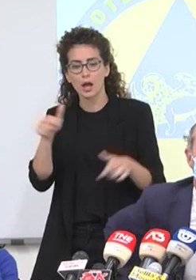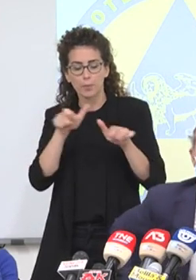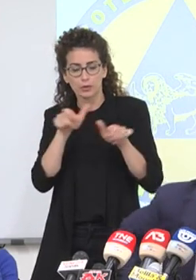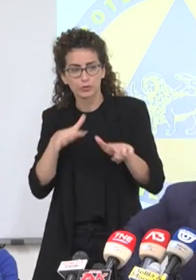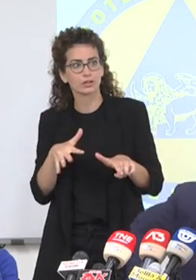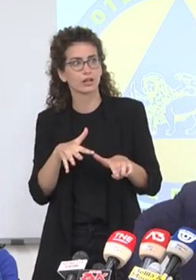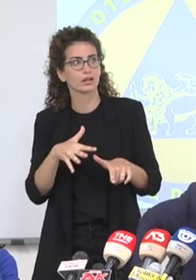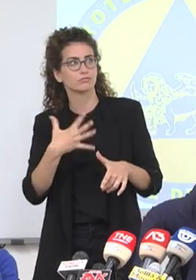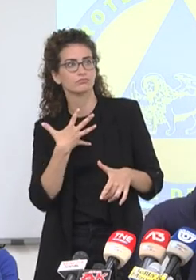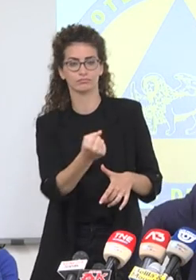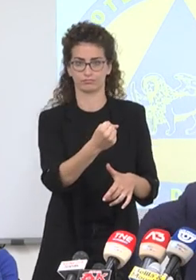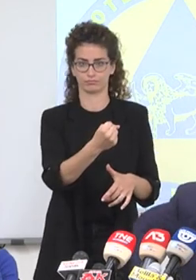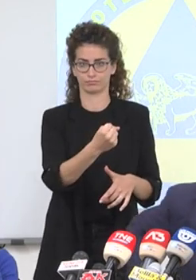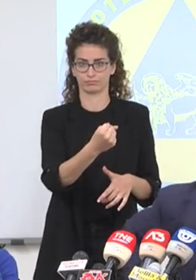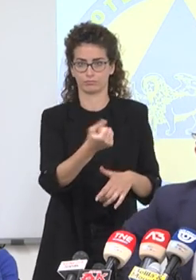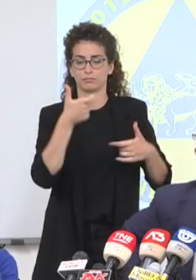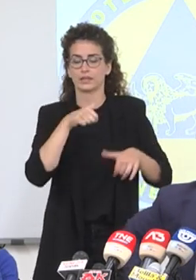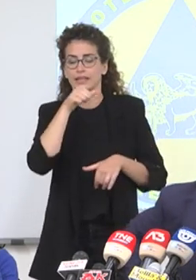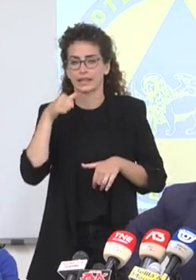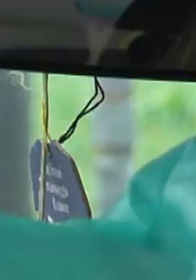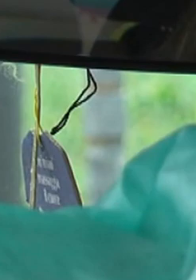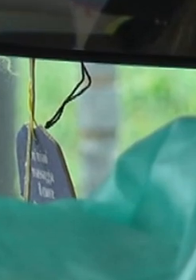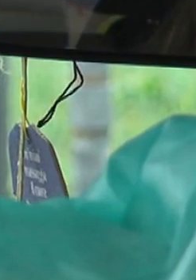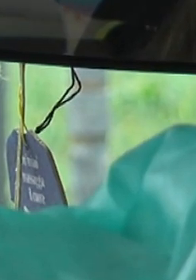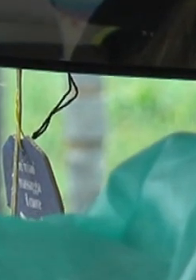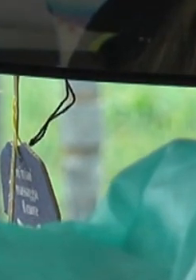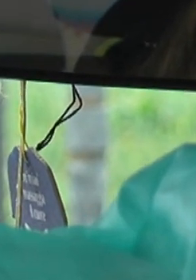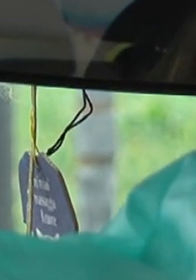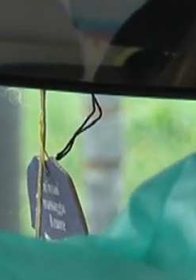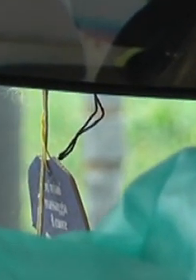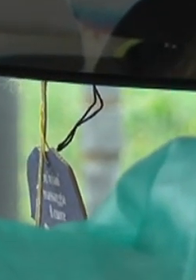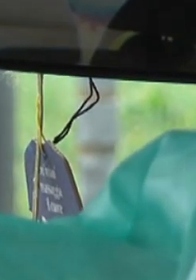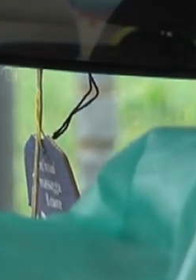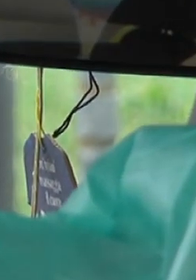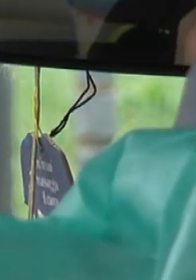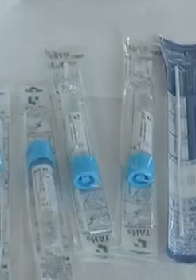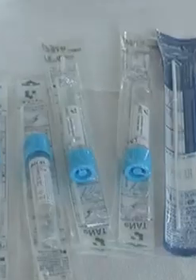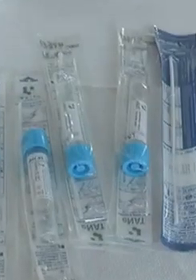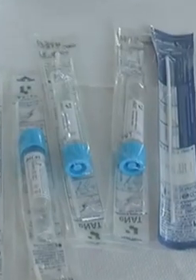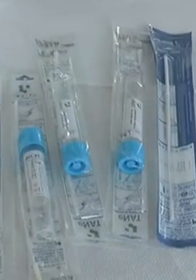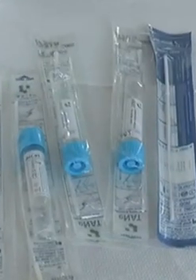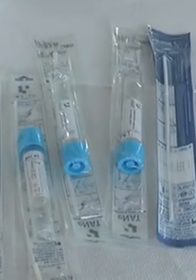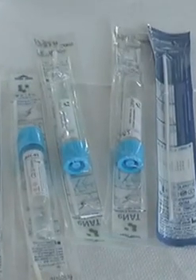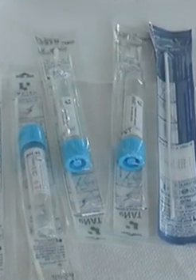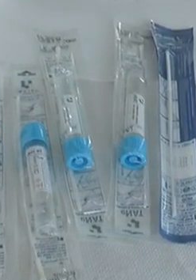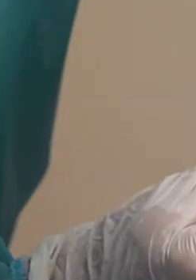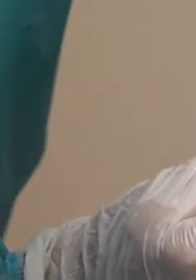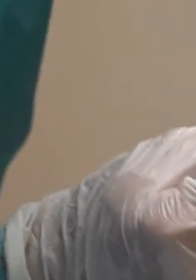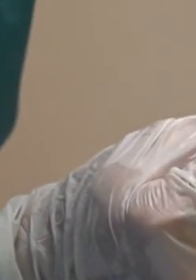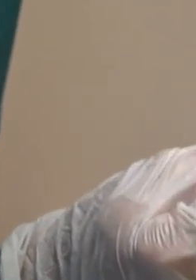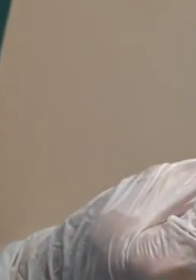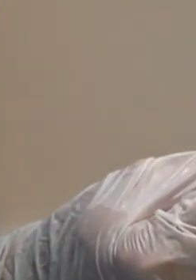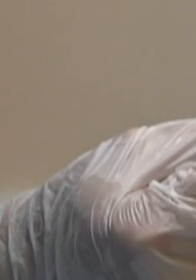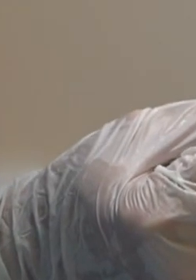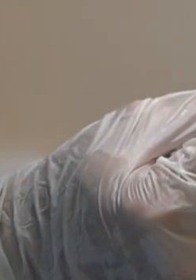necessità di monitorare il grado di circolazione del virus. Restano poi le resistenze di sempre, con alcune punte di fantascienza, come chi